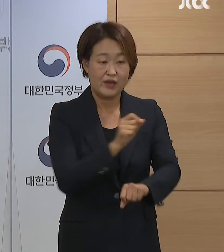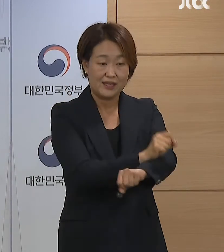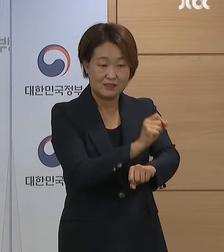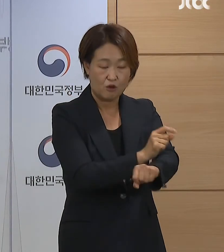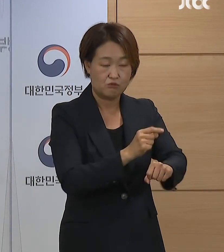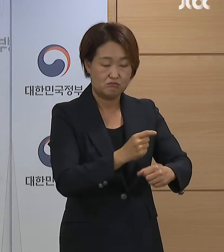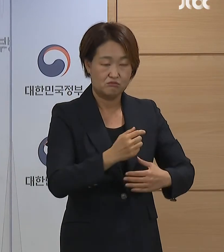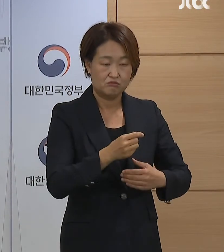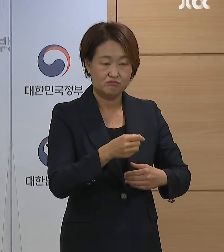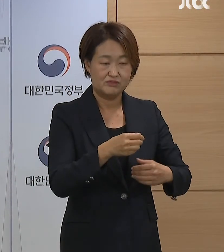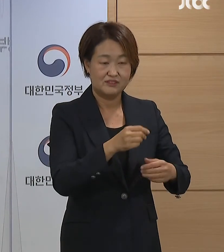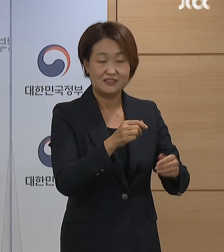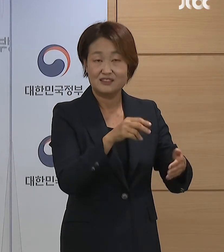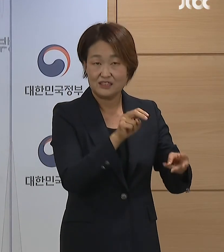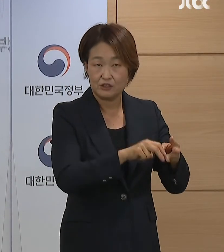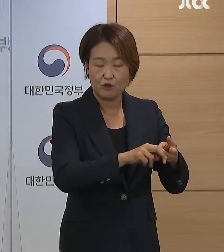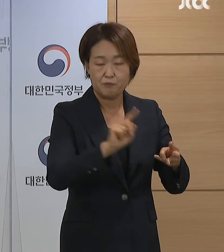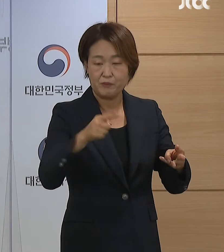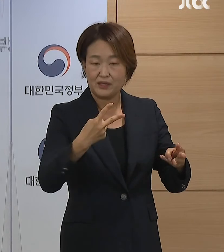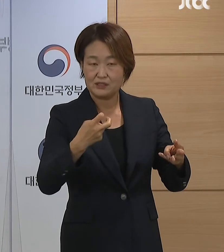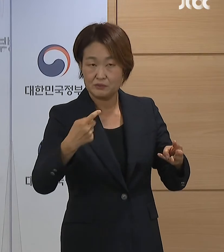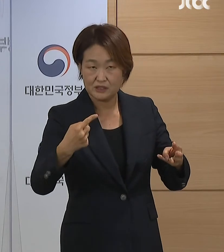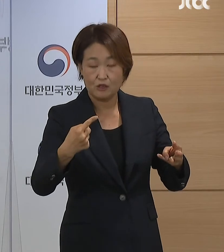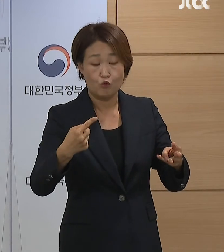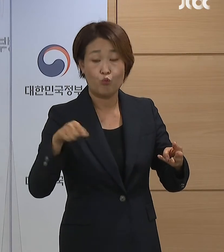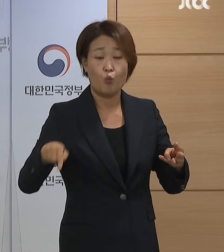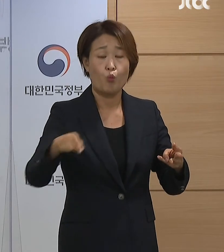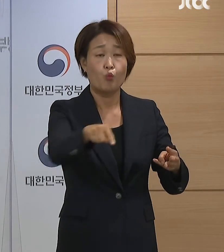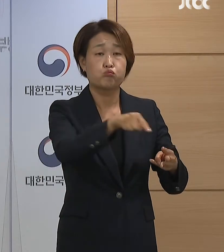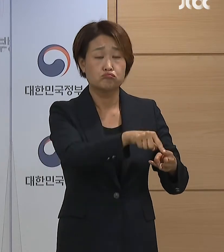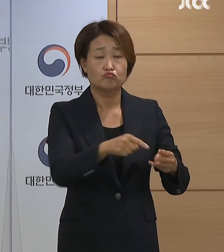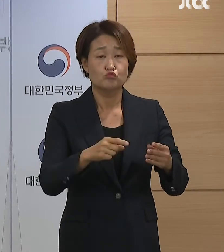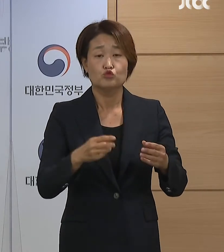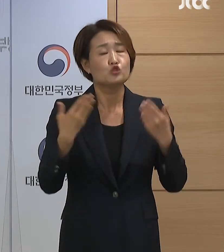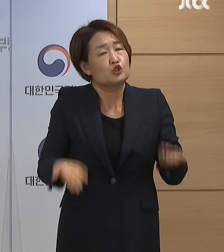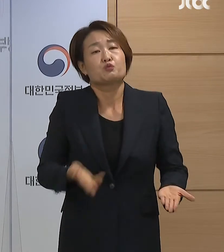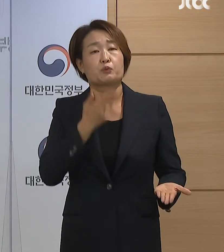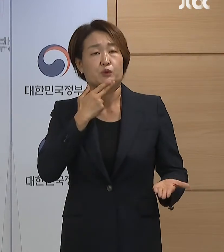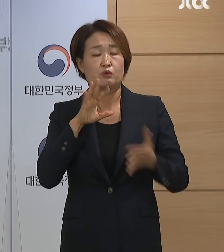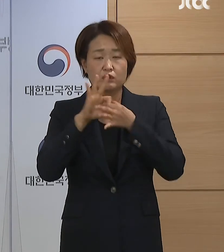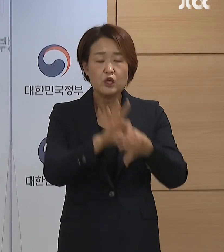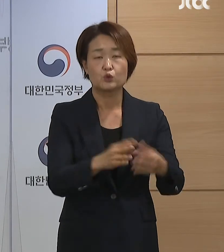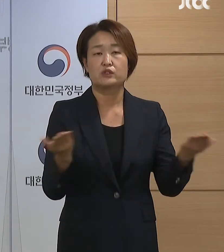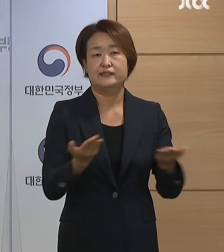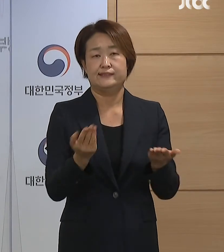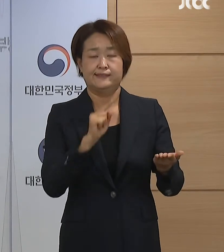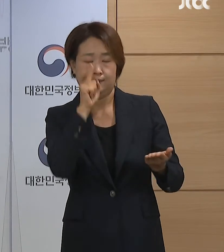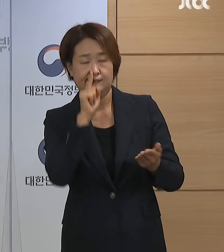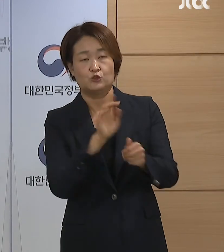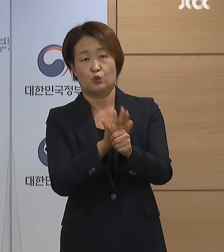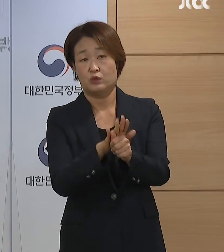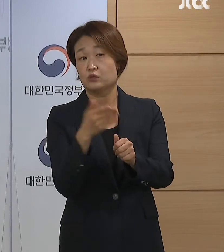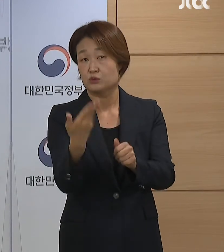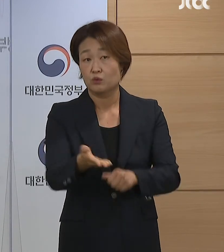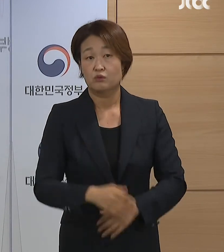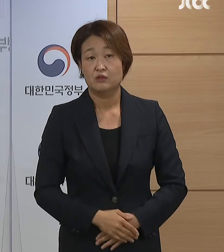센터는 211개소가 정상적으로 추석 연휴에도 운영이 됩니다. 특히